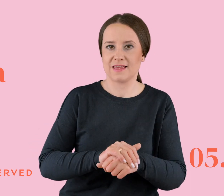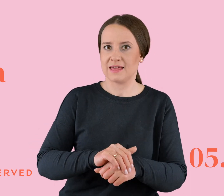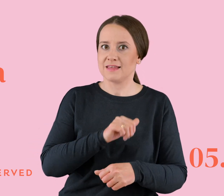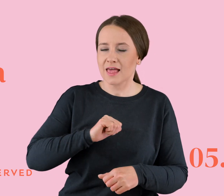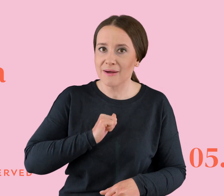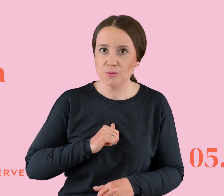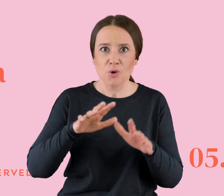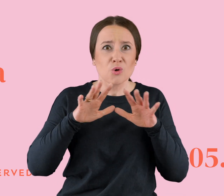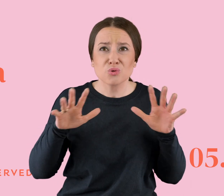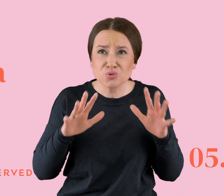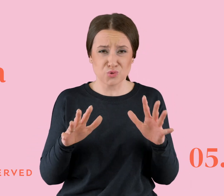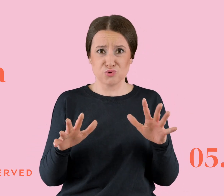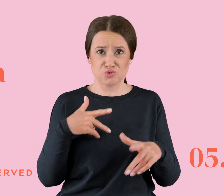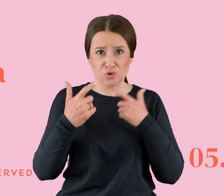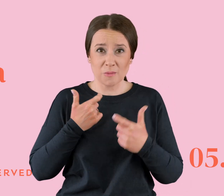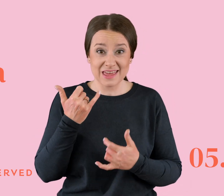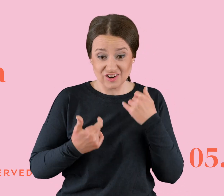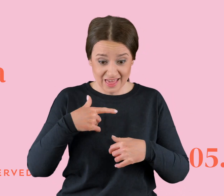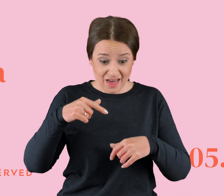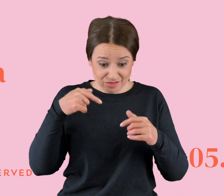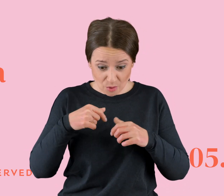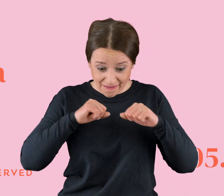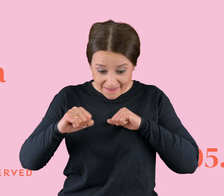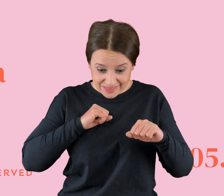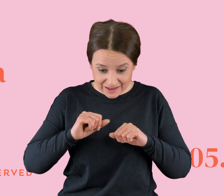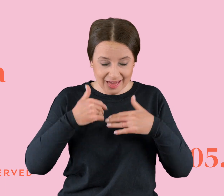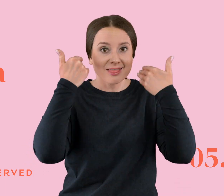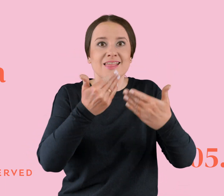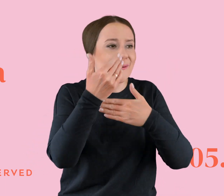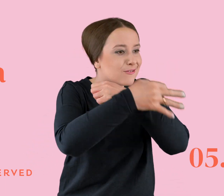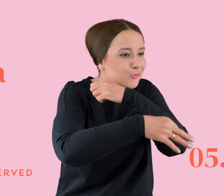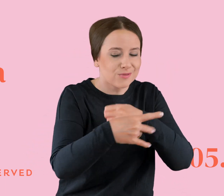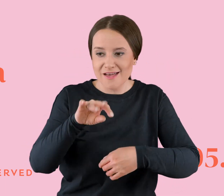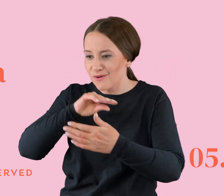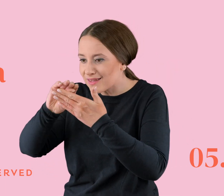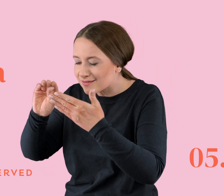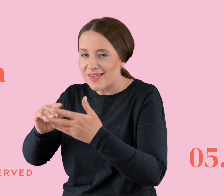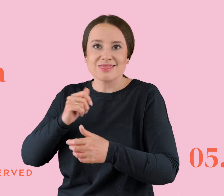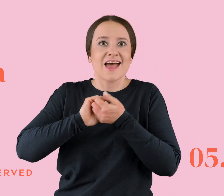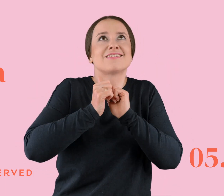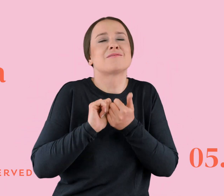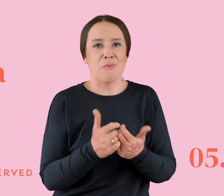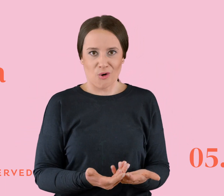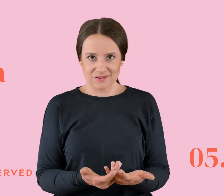kitu, gdybym ja tę energię poświęciła na studia, na swoje pisanie, na sport, to ja bym o wiele pełniejsza była i szczęśliwsza.